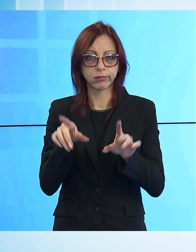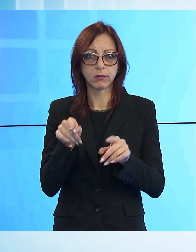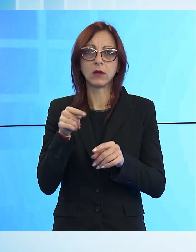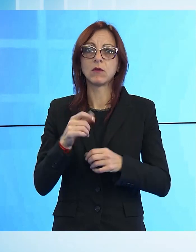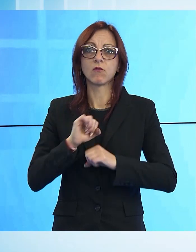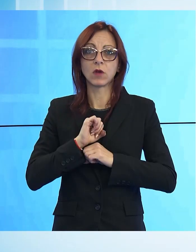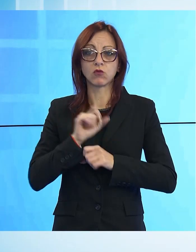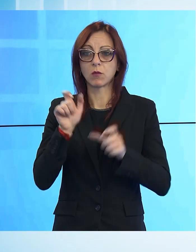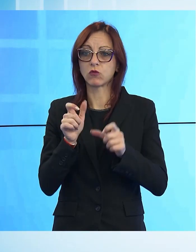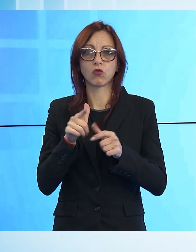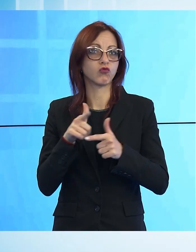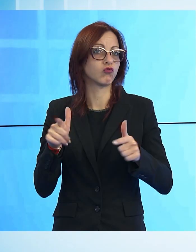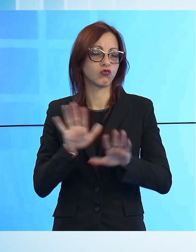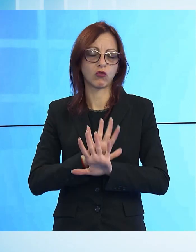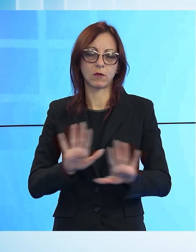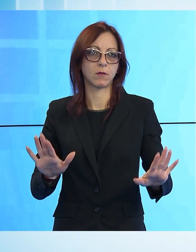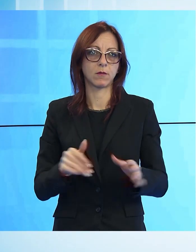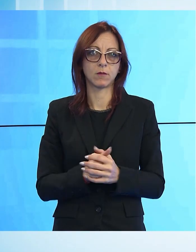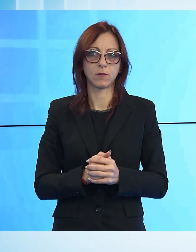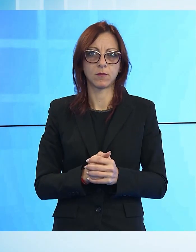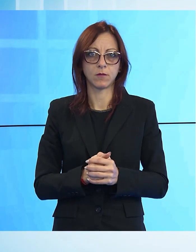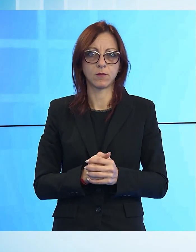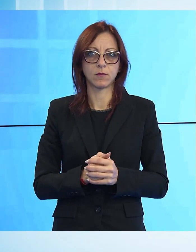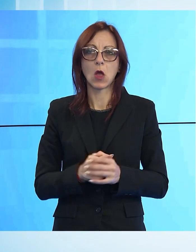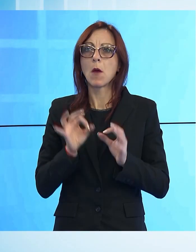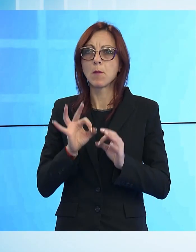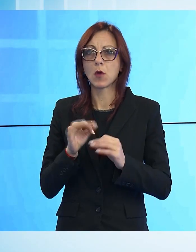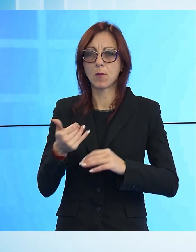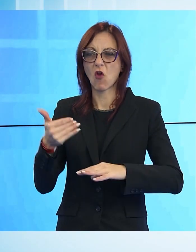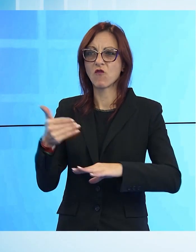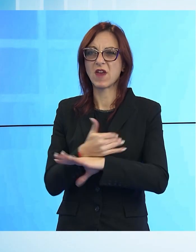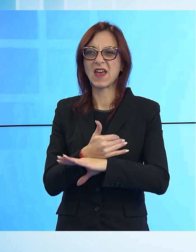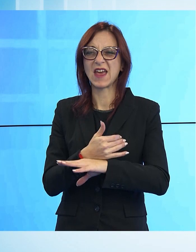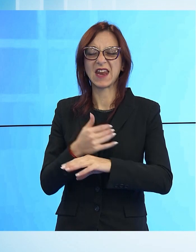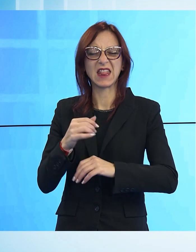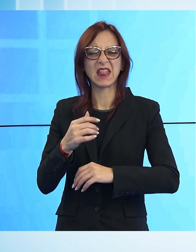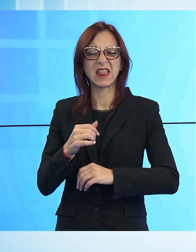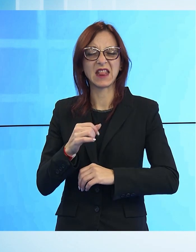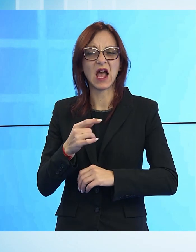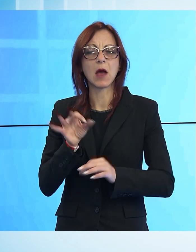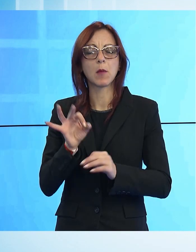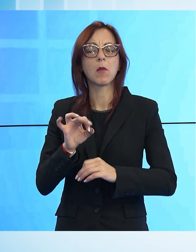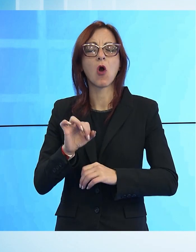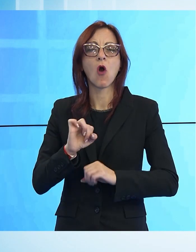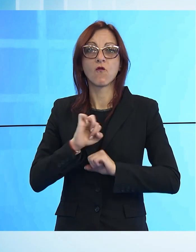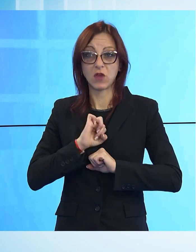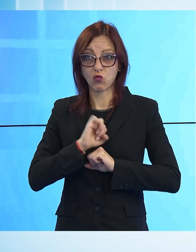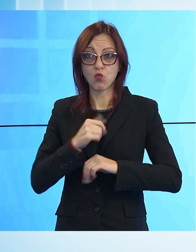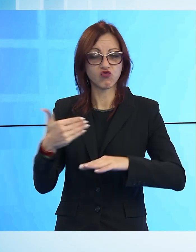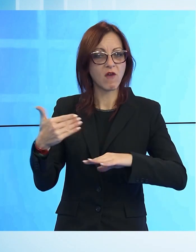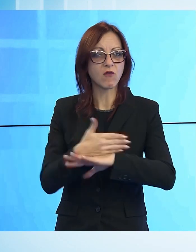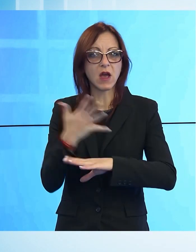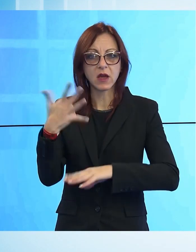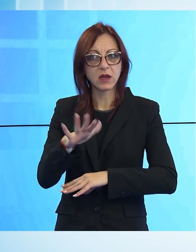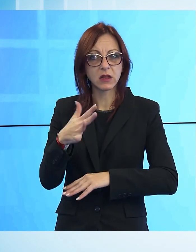ferita della fiducia è veramente grande e certamente la sequenza di morti che ancora